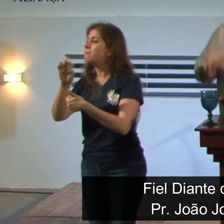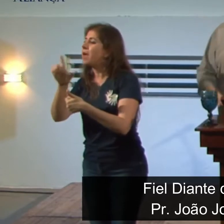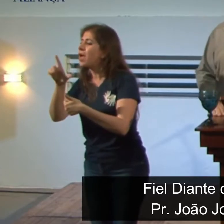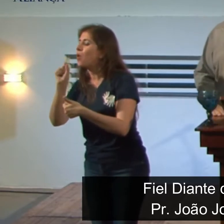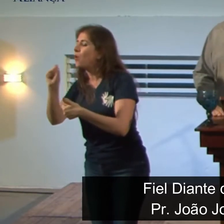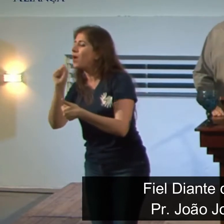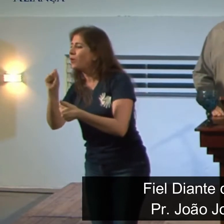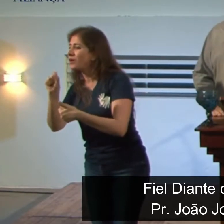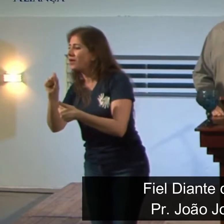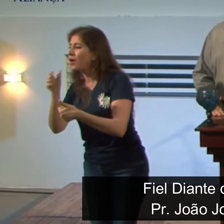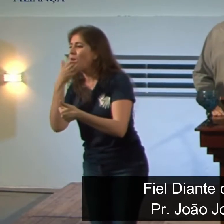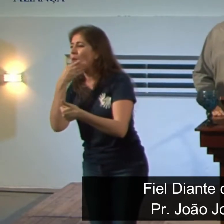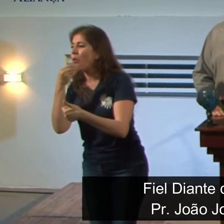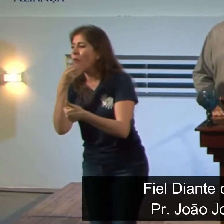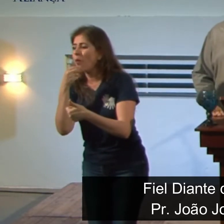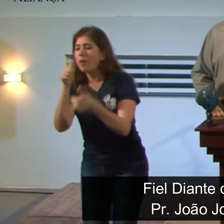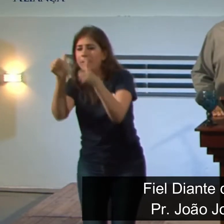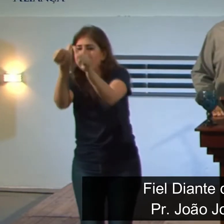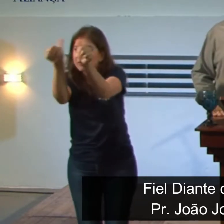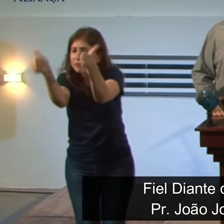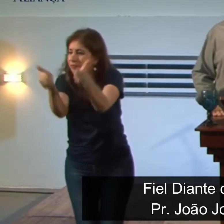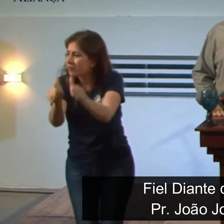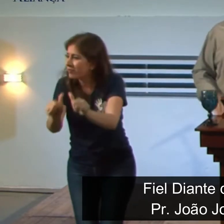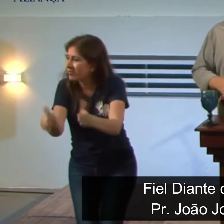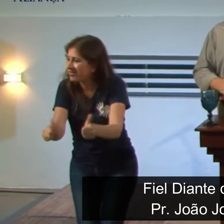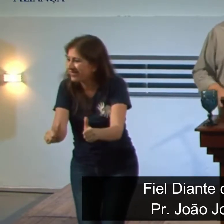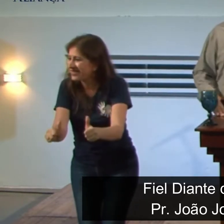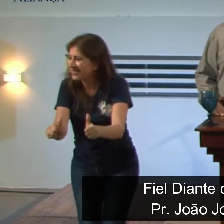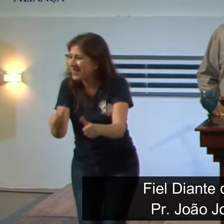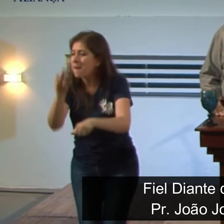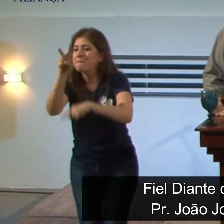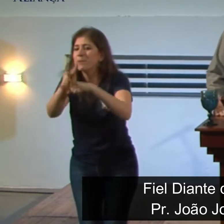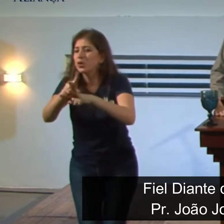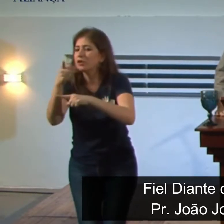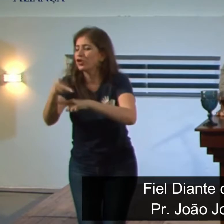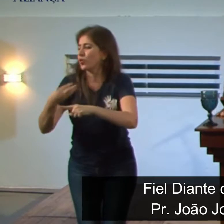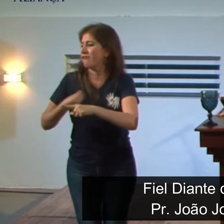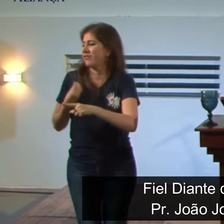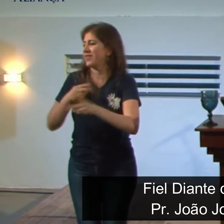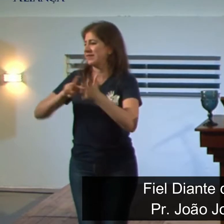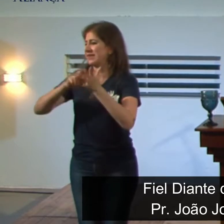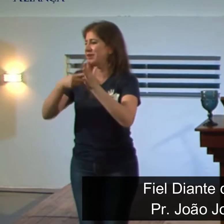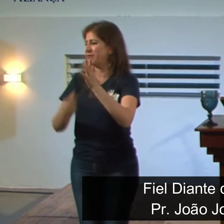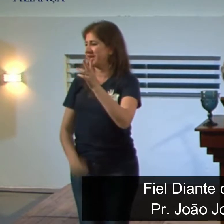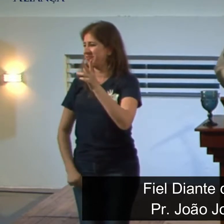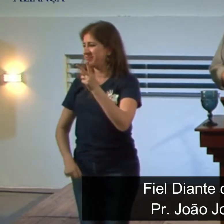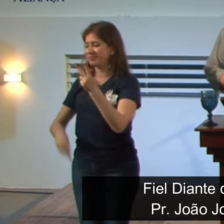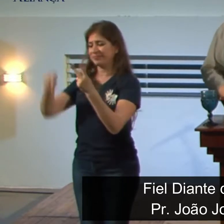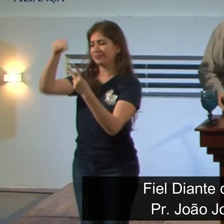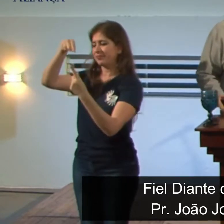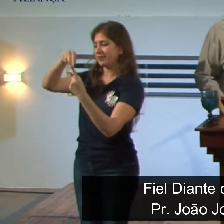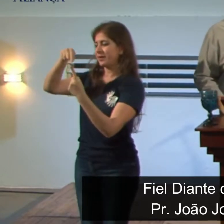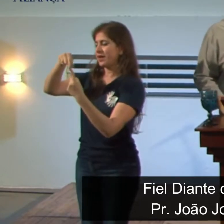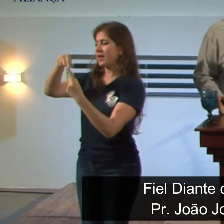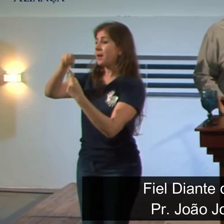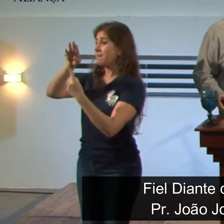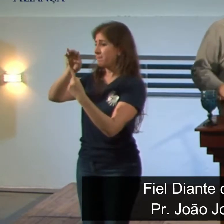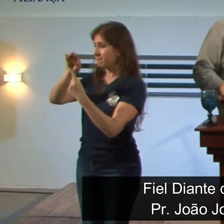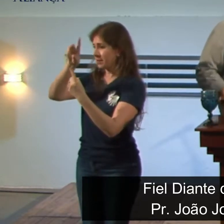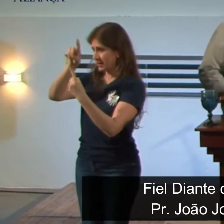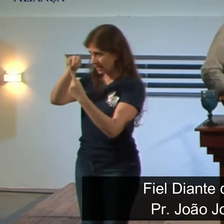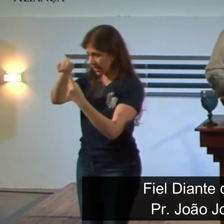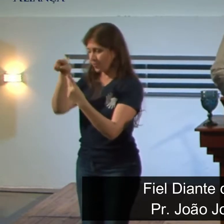lá do Antigo Oriente, da Babilônia. Ananias mudou para Sadraque,